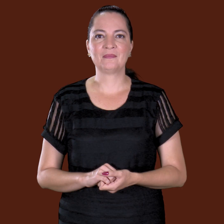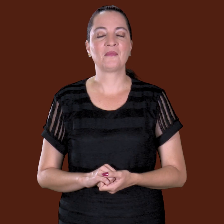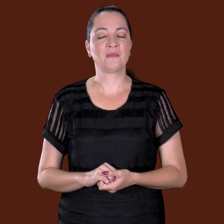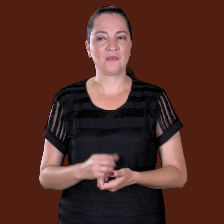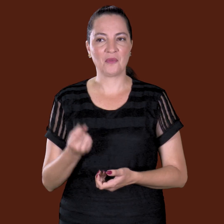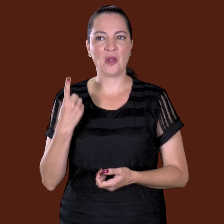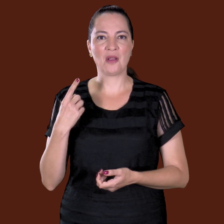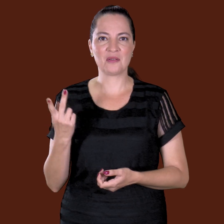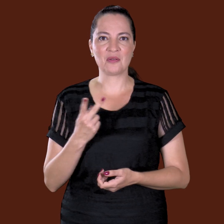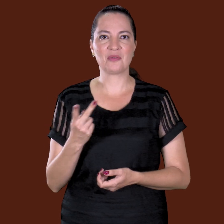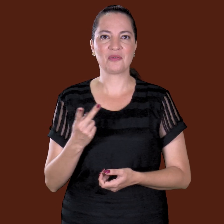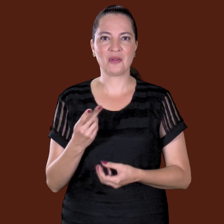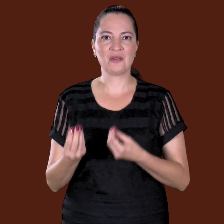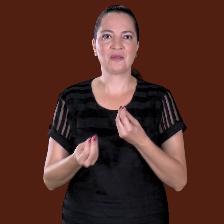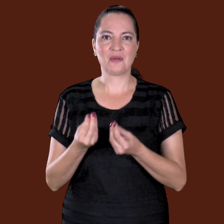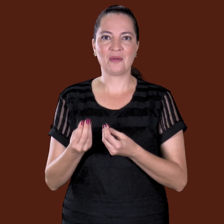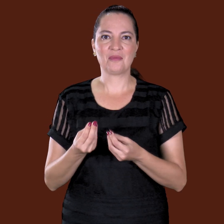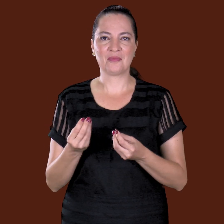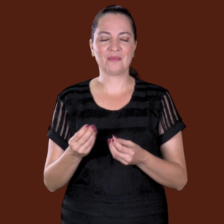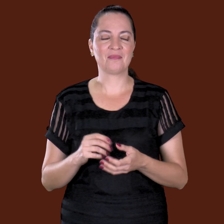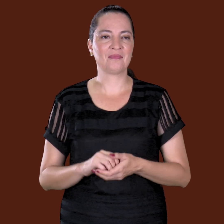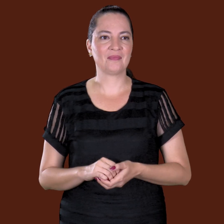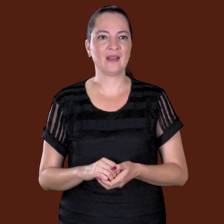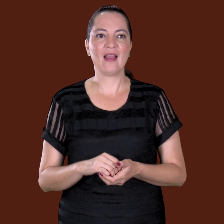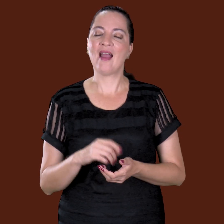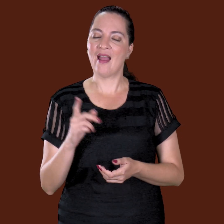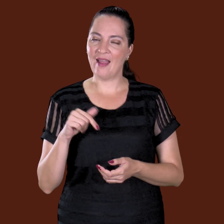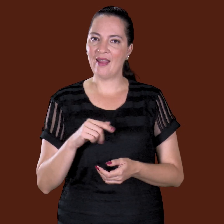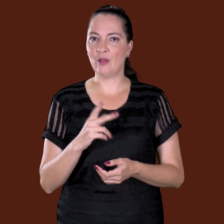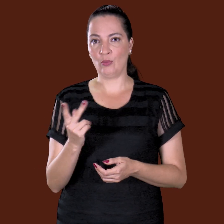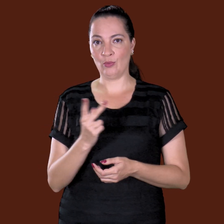E dupla, hein? Ele foi jogar, é, jogava bola.